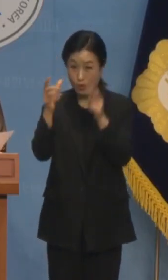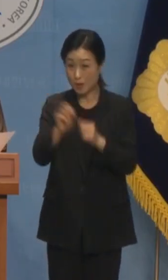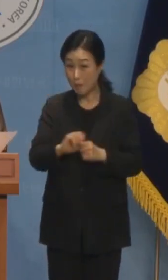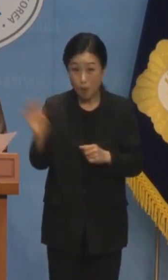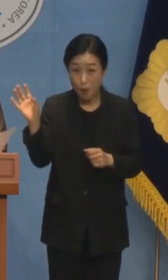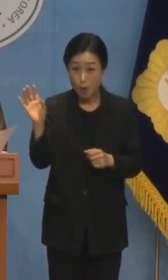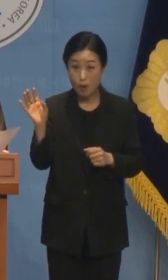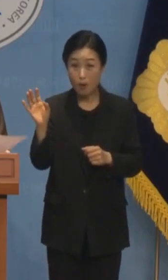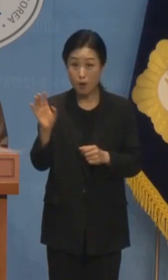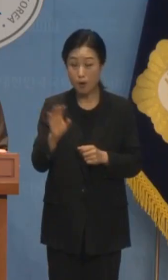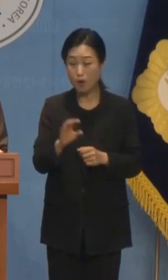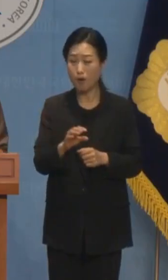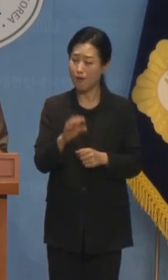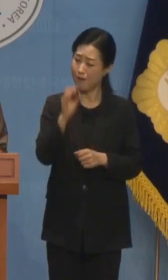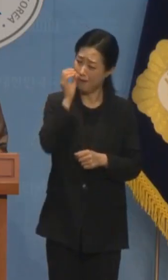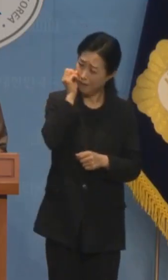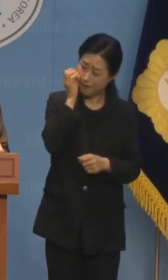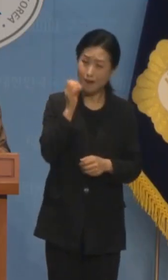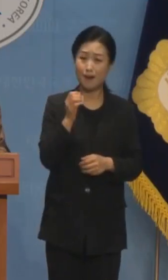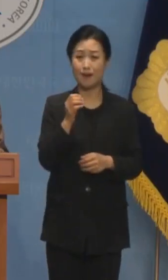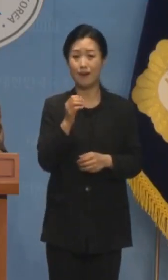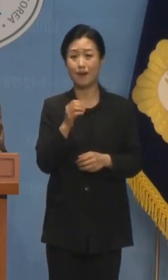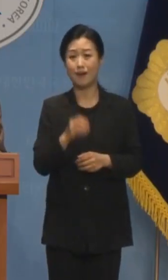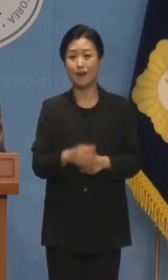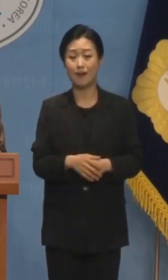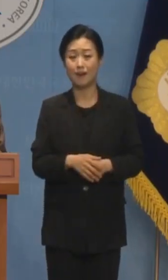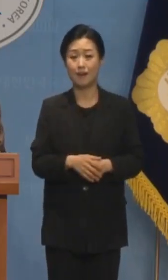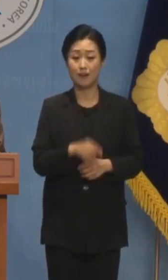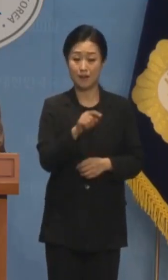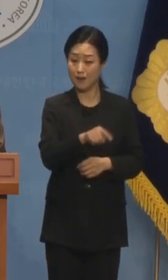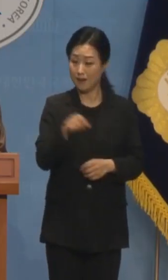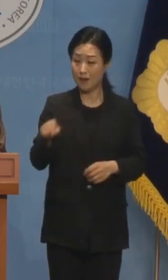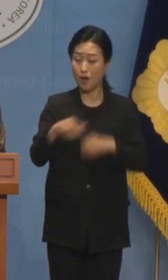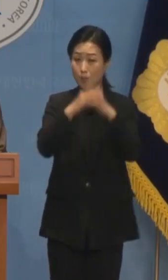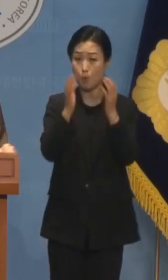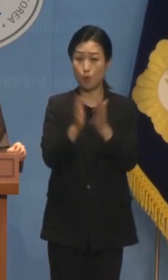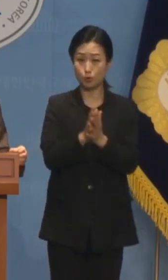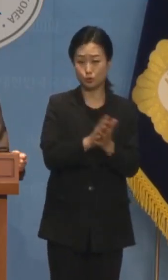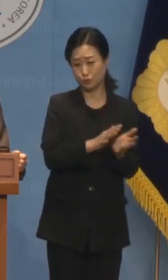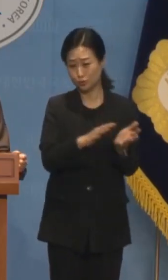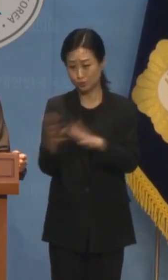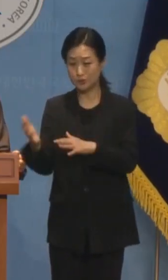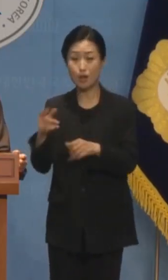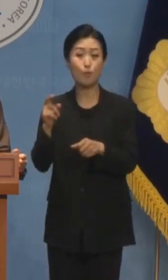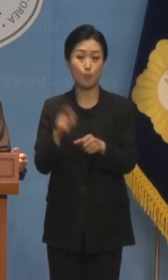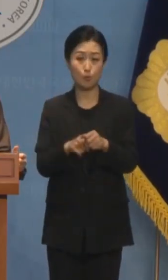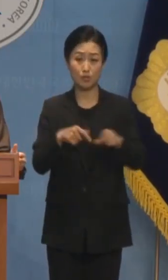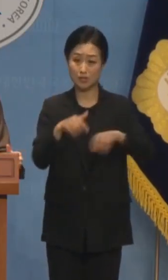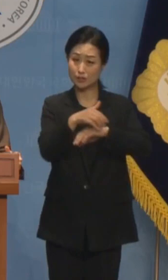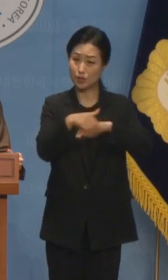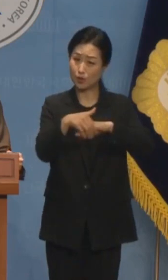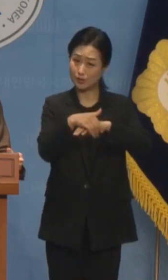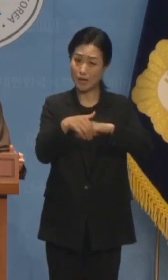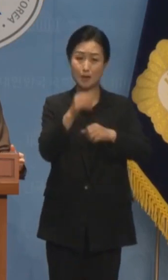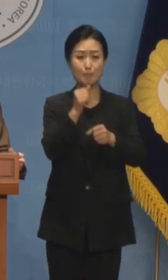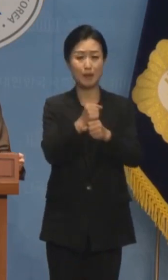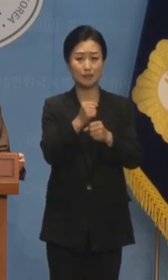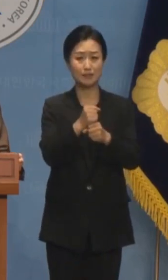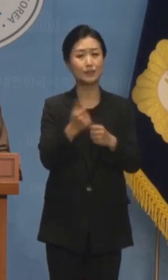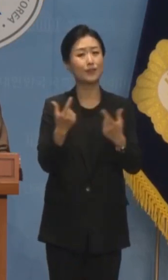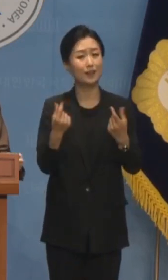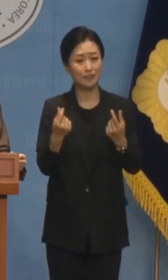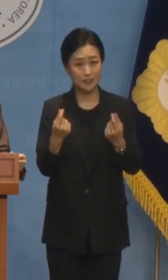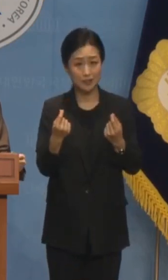오르십니다 쌀 농가와 한우 농가를 모두 고사시키는 게 정책 목표가 아닌가 싶을 정도입니다